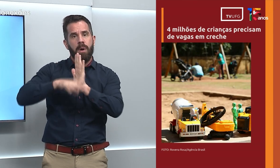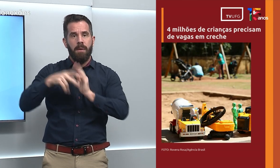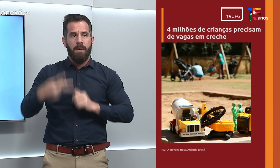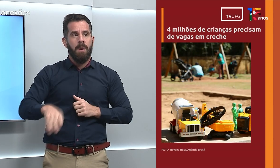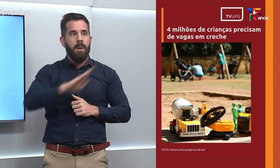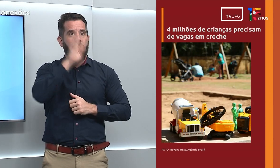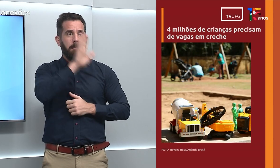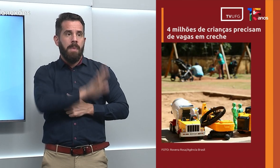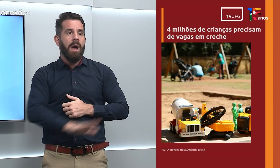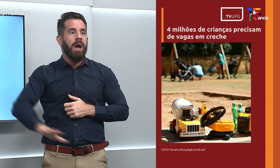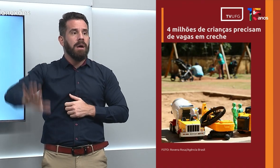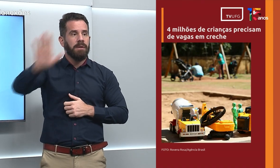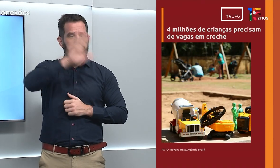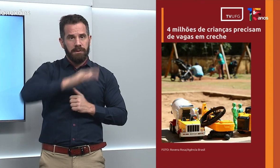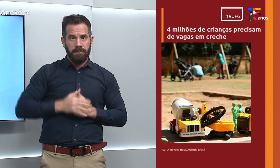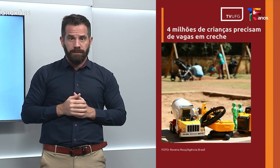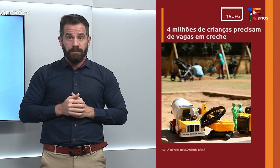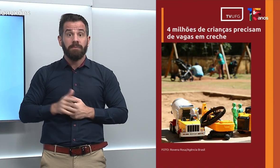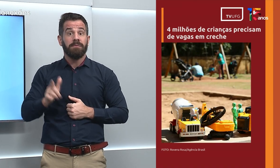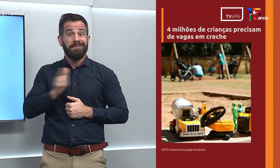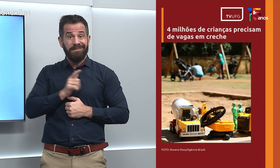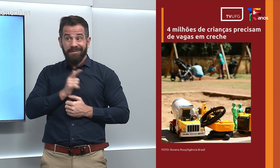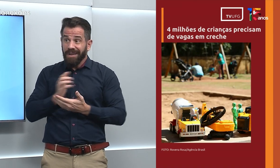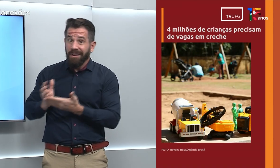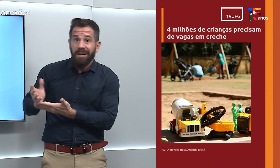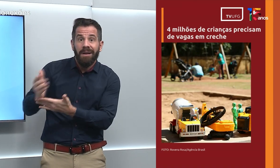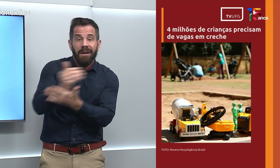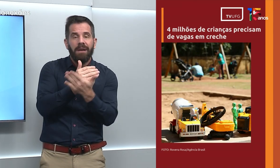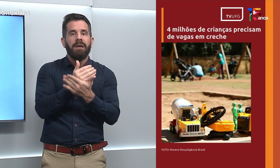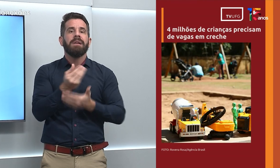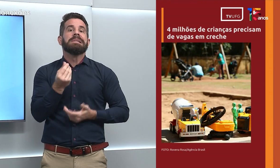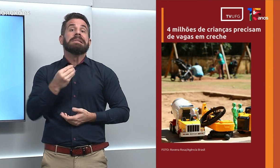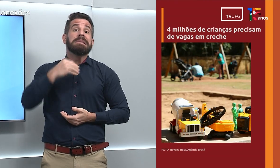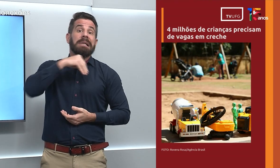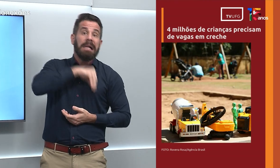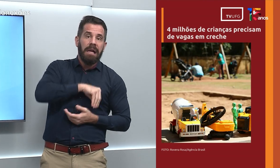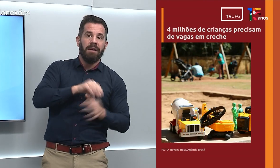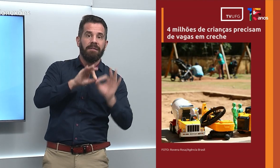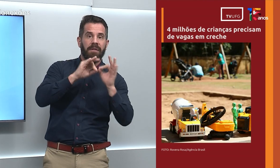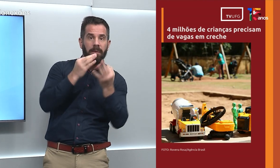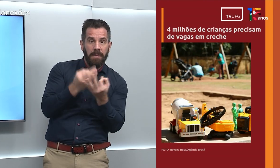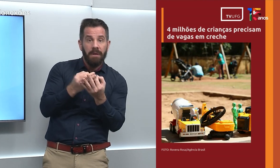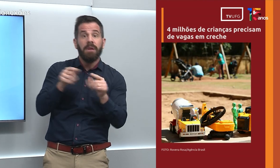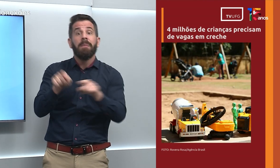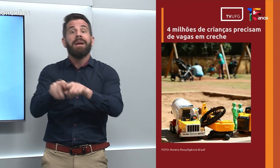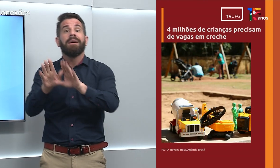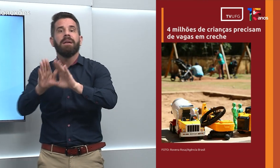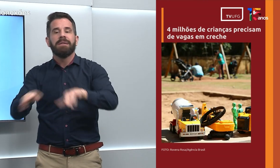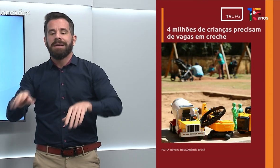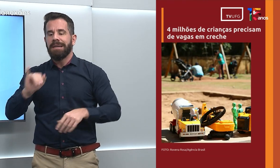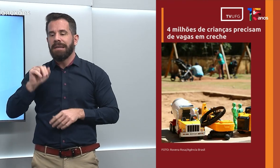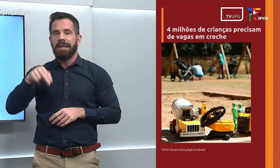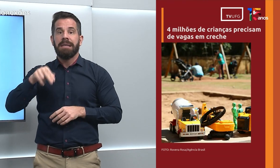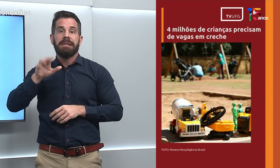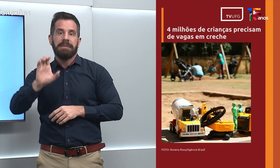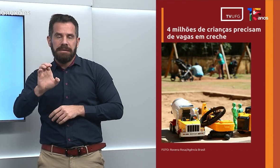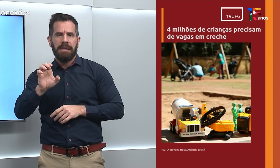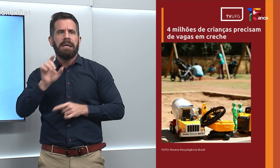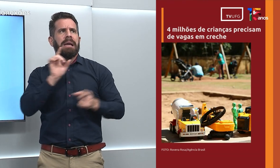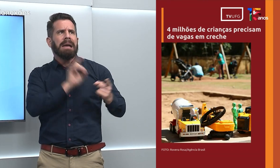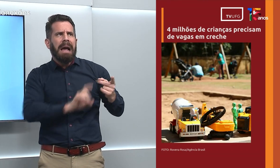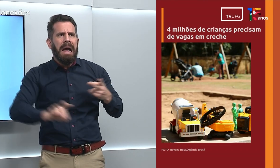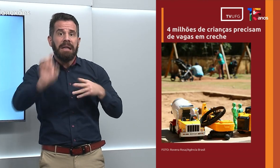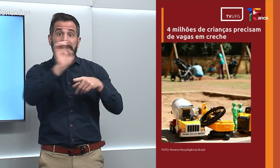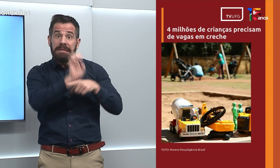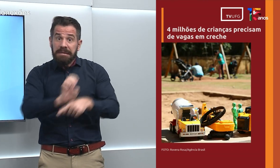condições sociais e econômicas das famílias e das crianças. O INC é calculado em cada estado e em